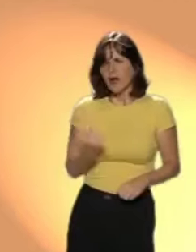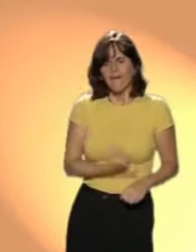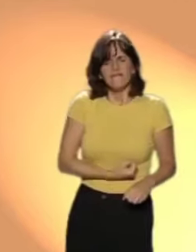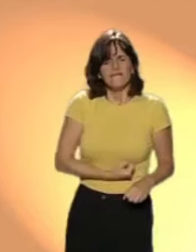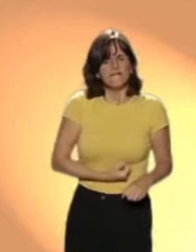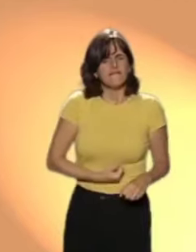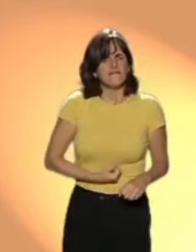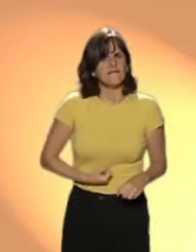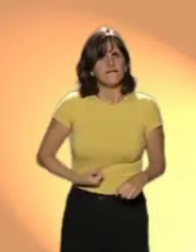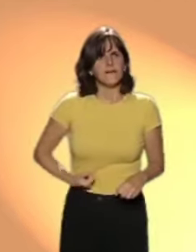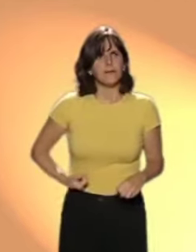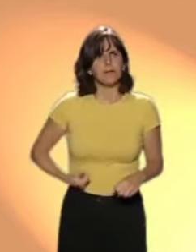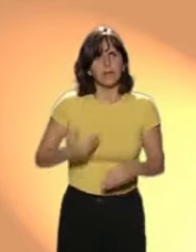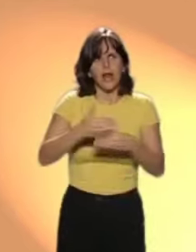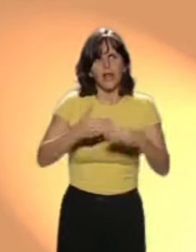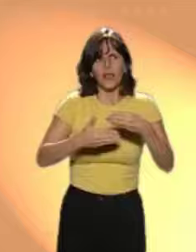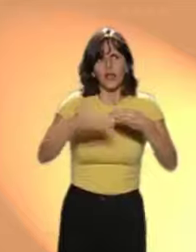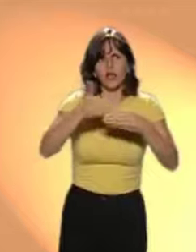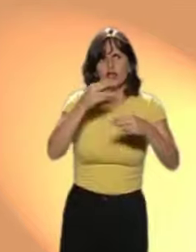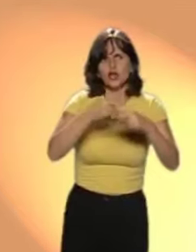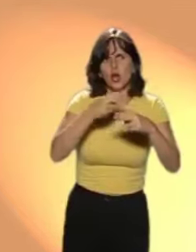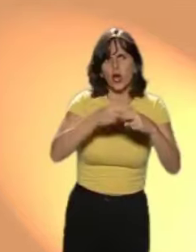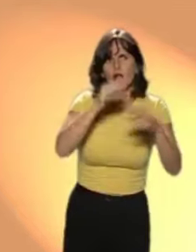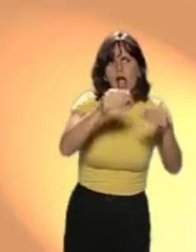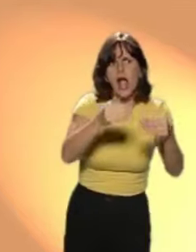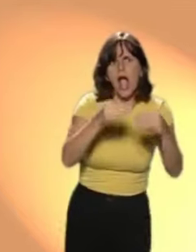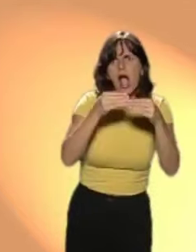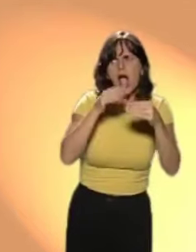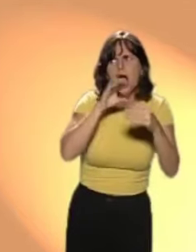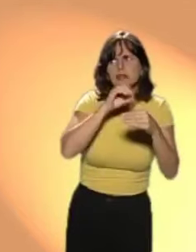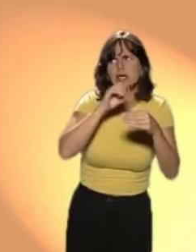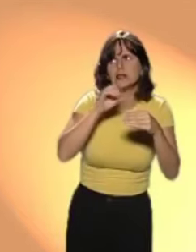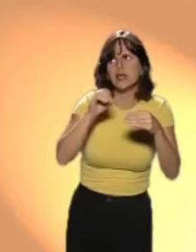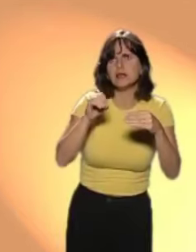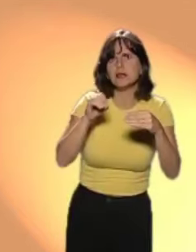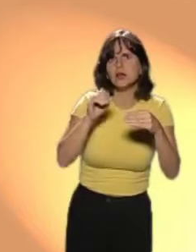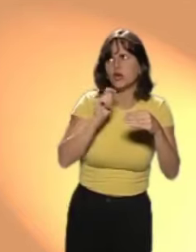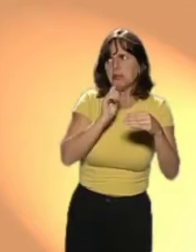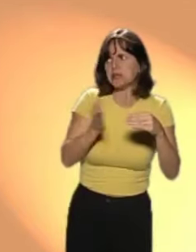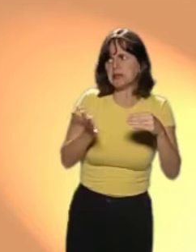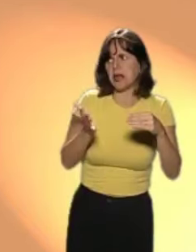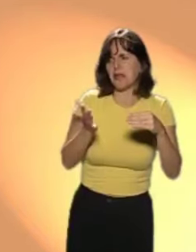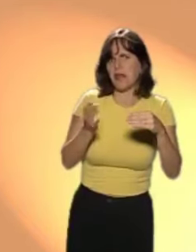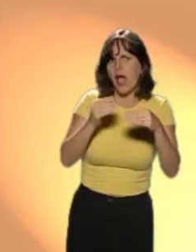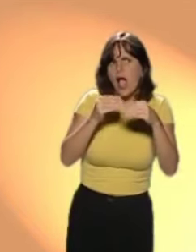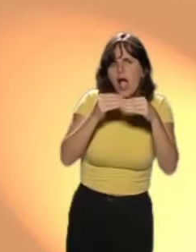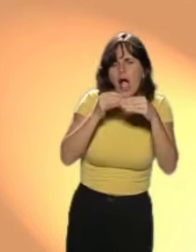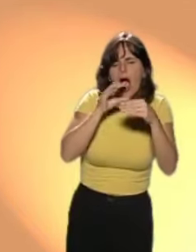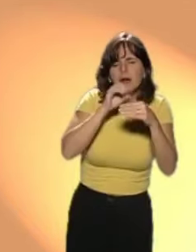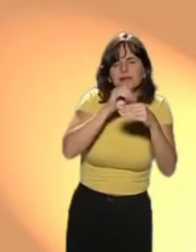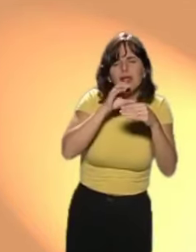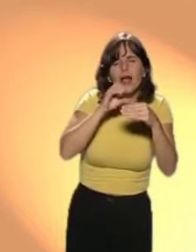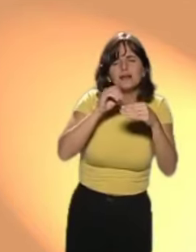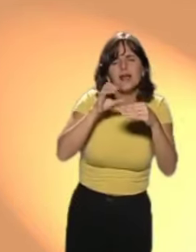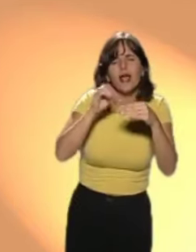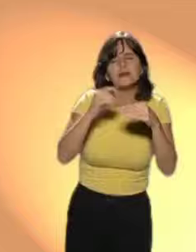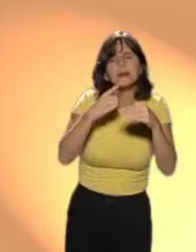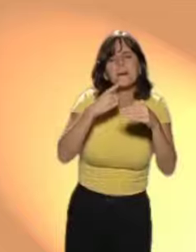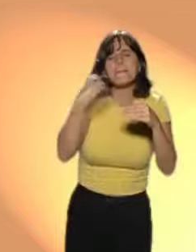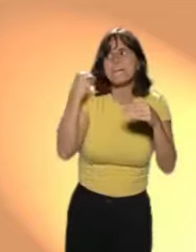Era muy rara. Como los dos estaban muertos de hambre, cogieron un ladrillo de chocolate y pensaron Si no